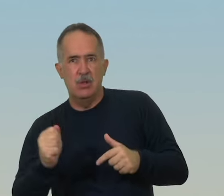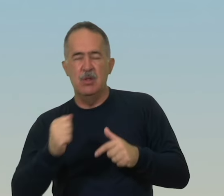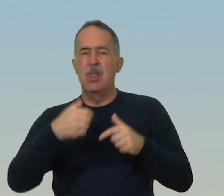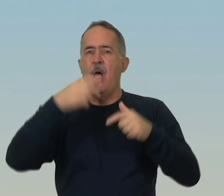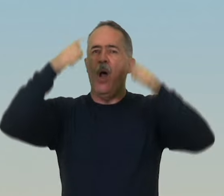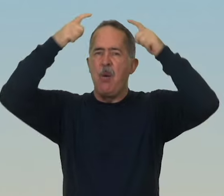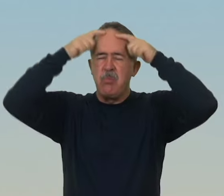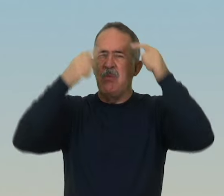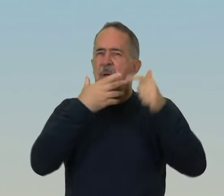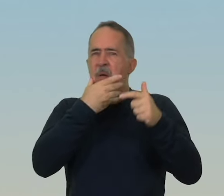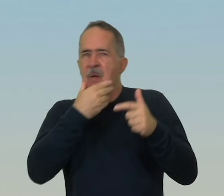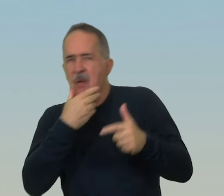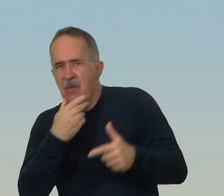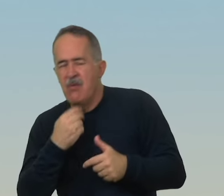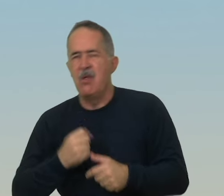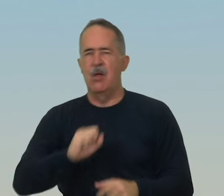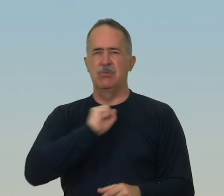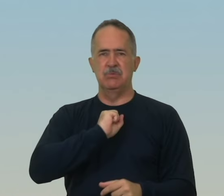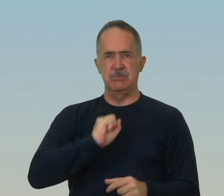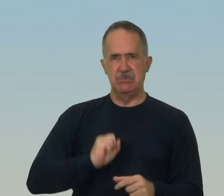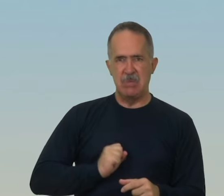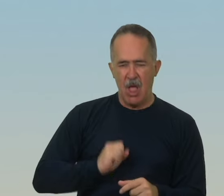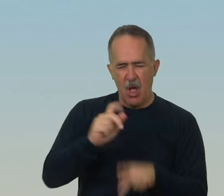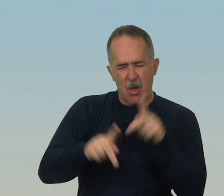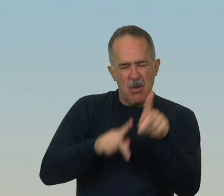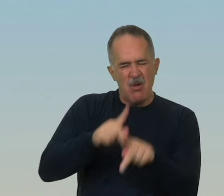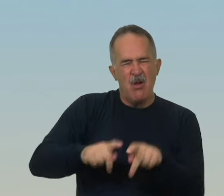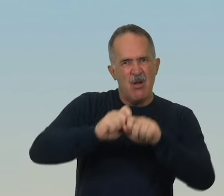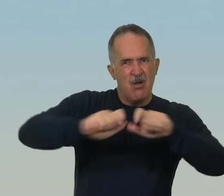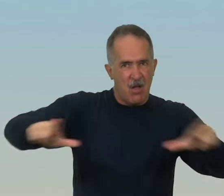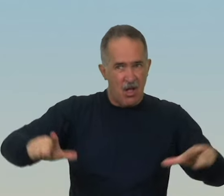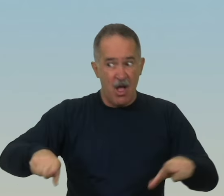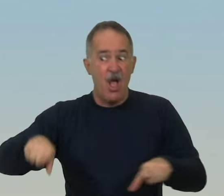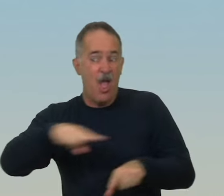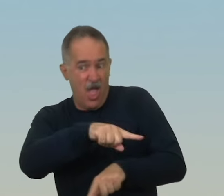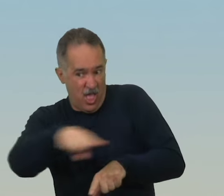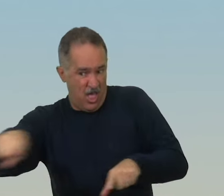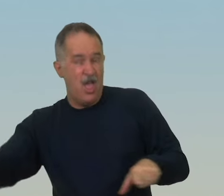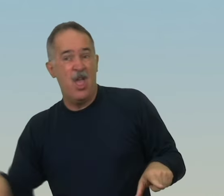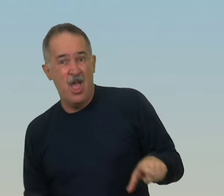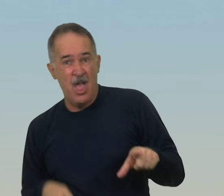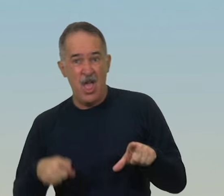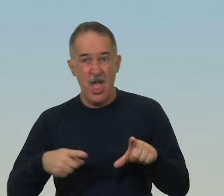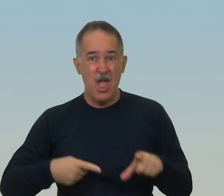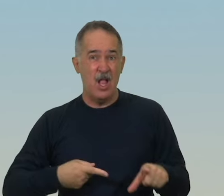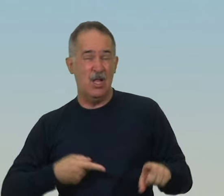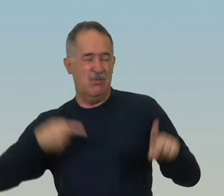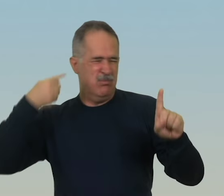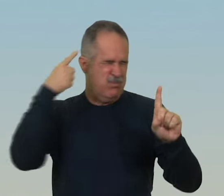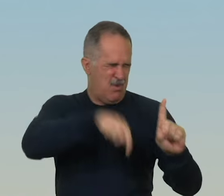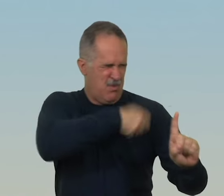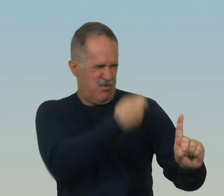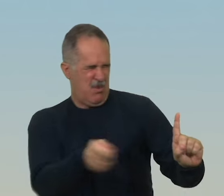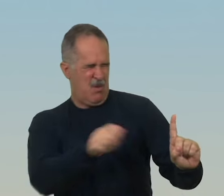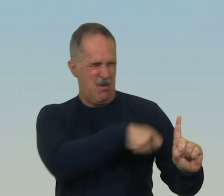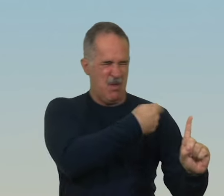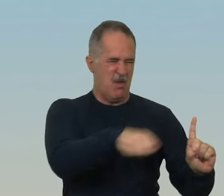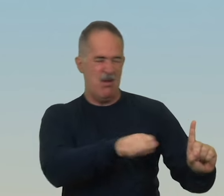povo da terra. Eles farão guerra contra ti, mas não prevalecerão, porque